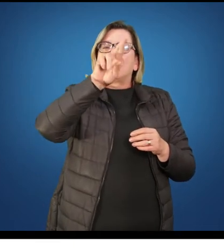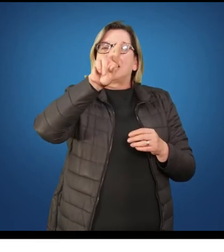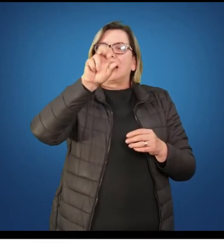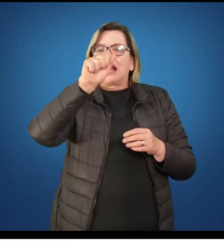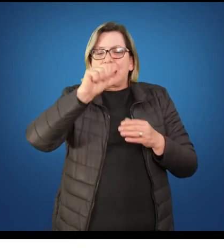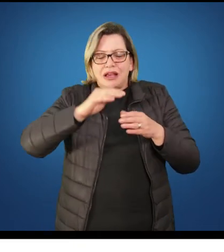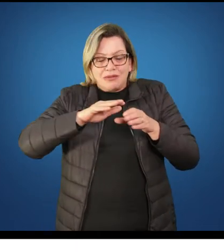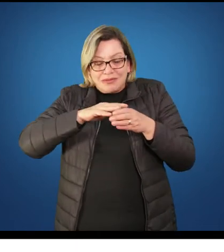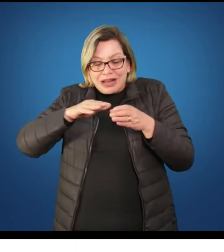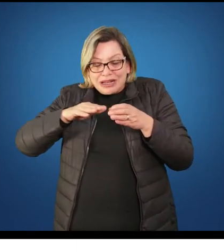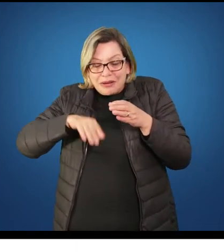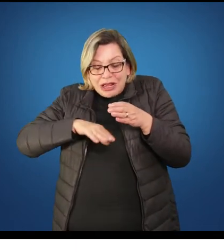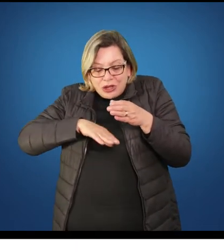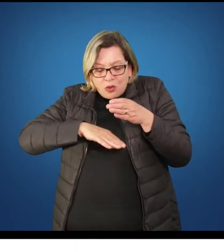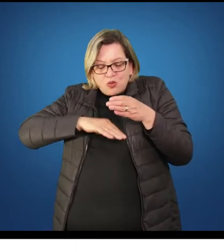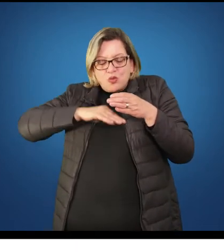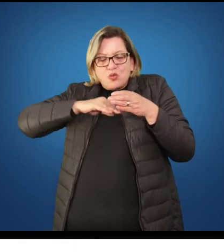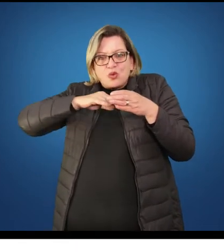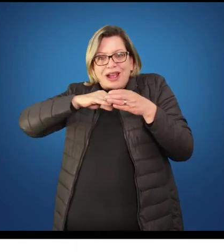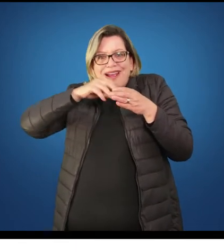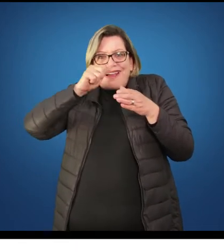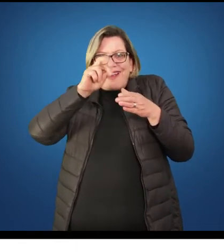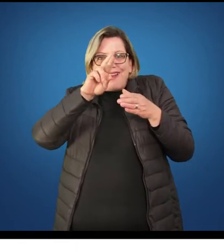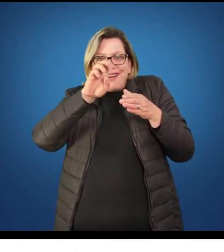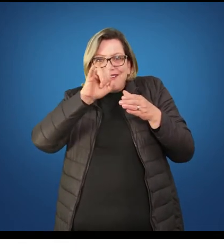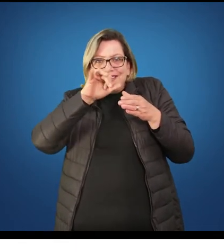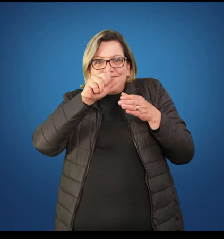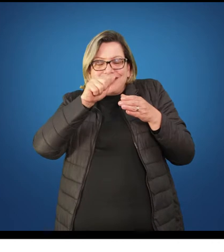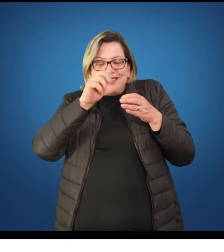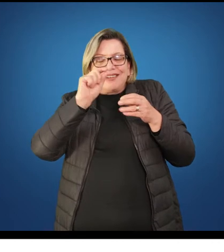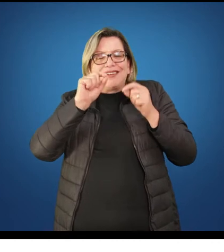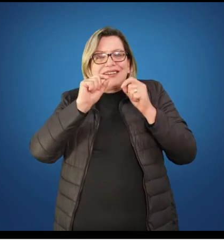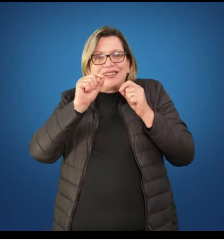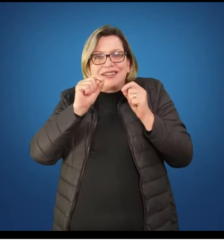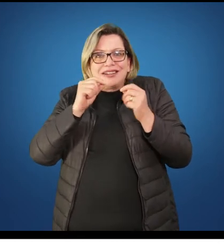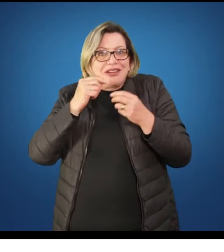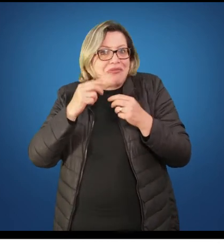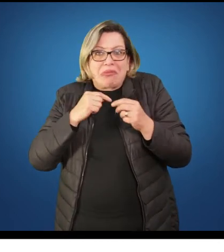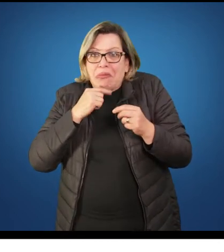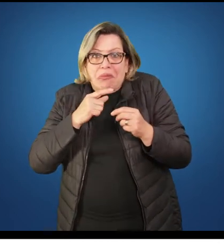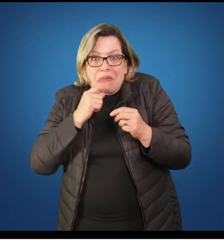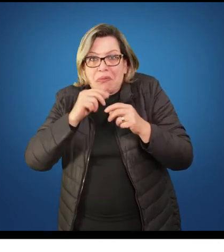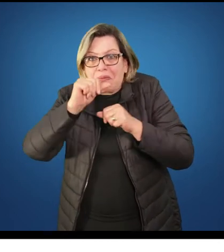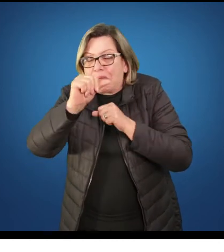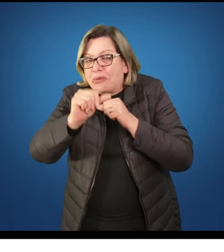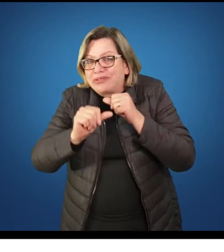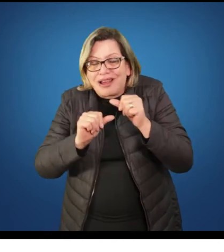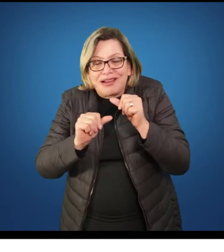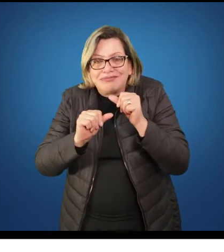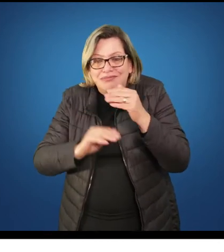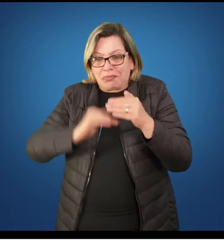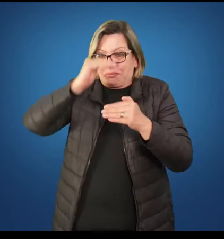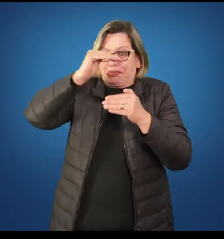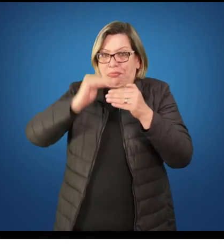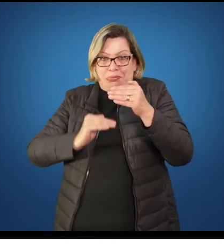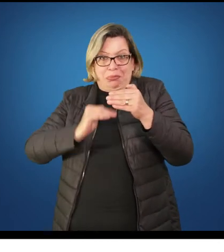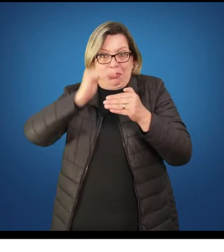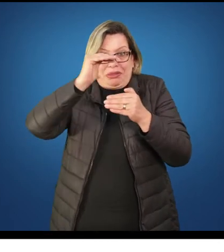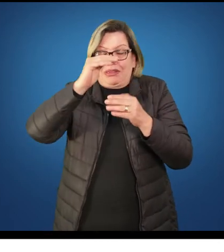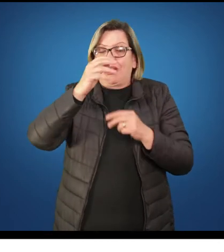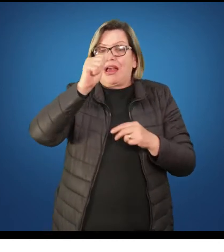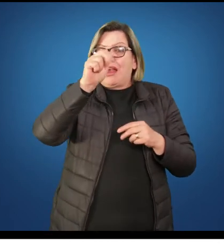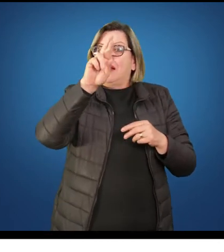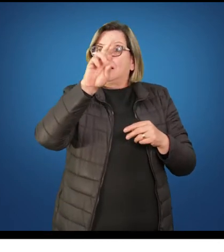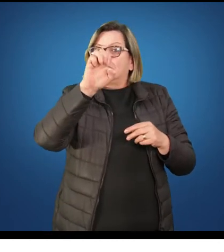jarrinhas estão o tempo todo abertas. Então, o tempo todo eu posso ir recebendo essa areia e reabastecendo essa areia. A